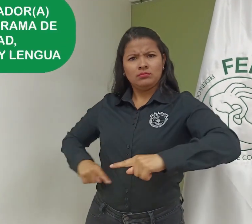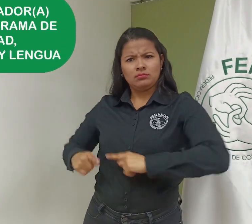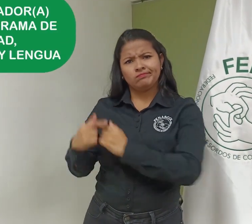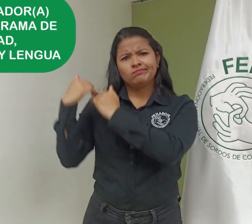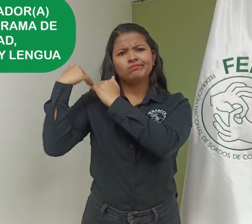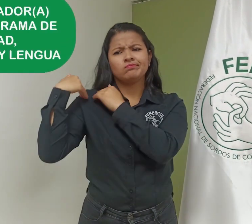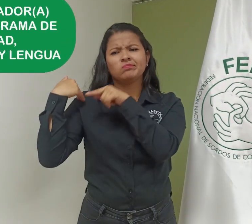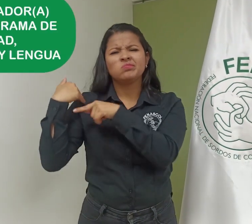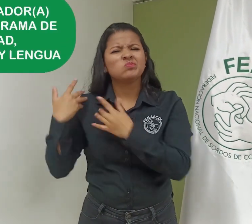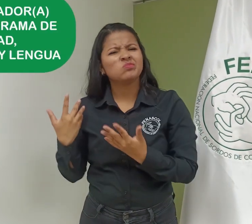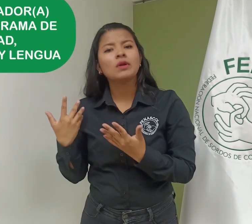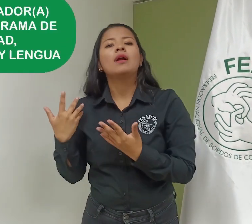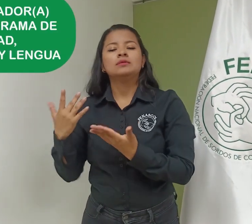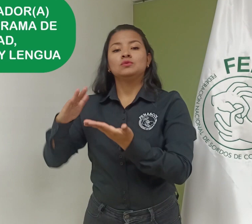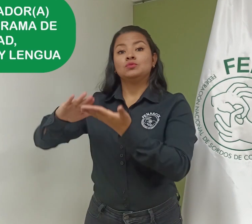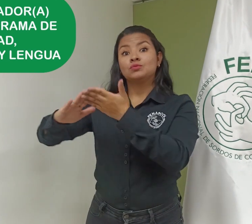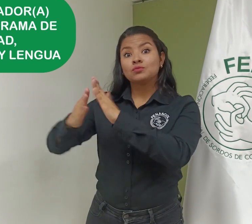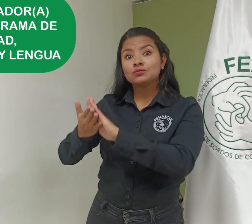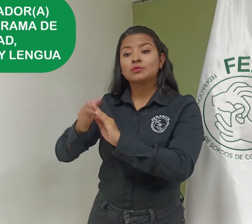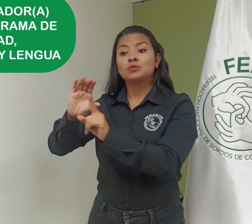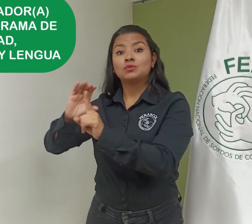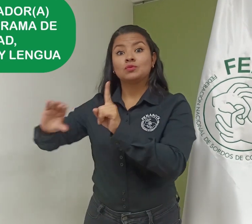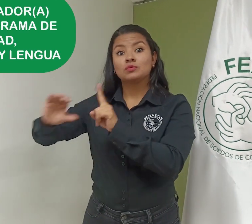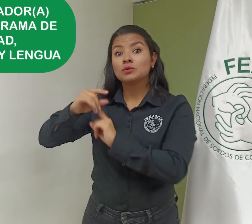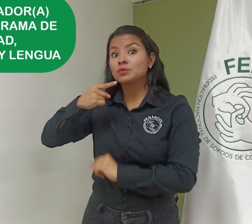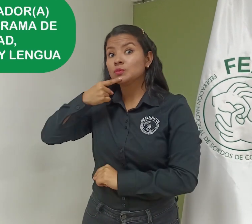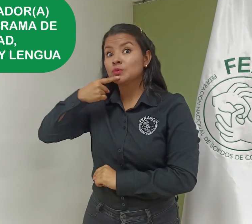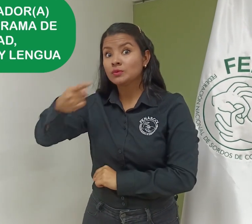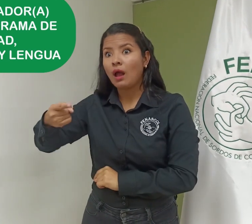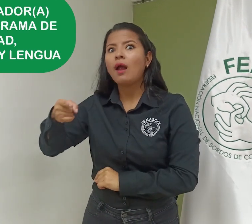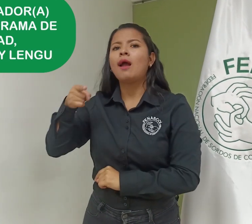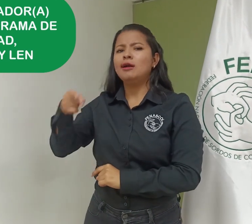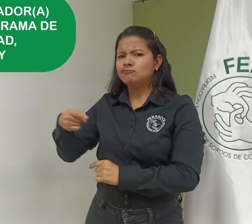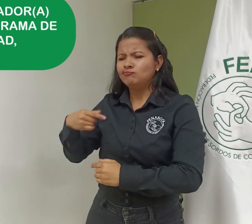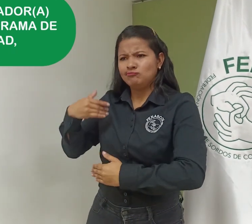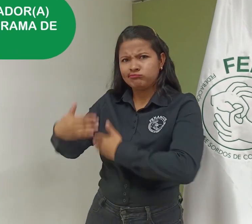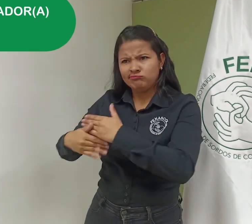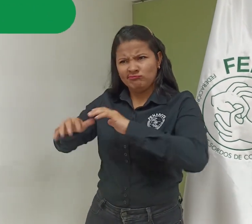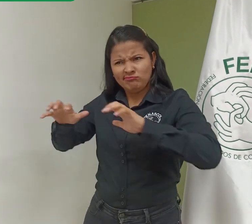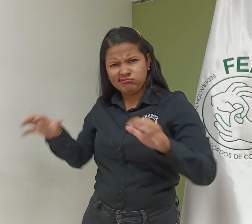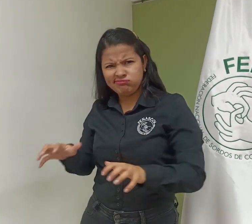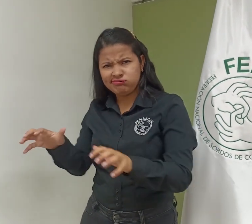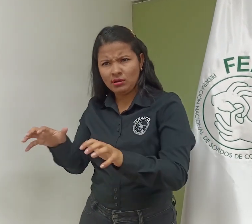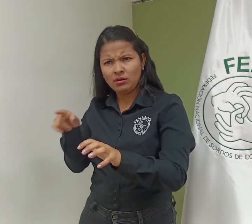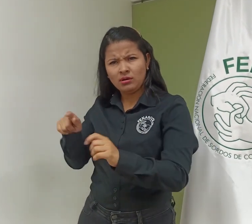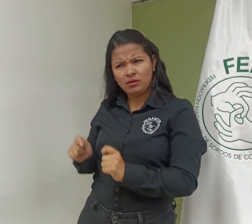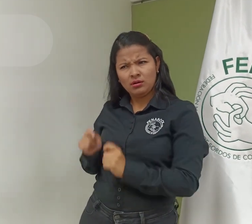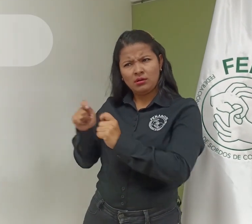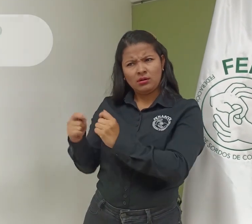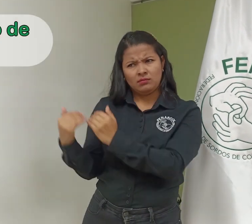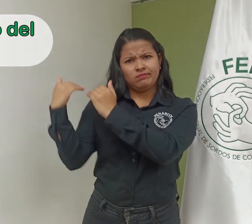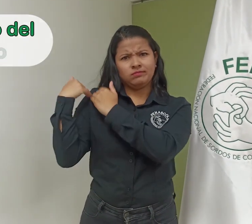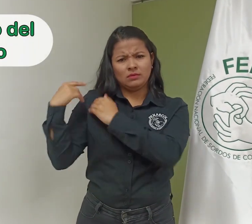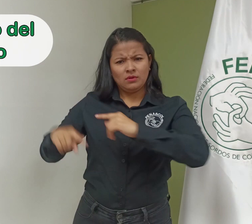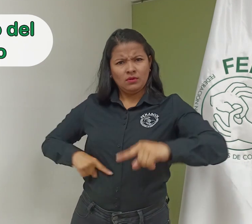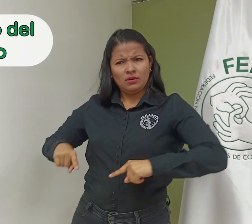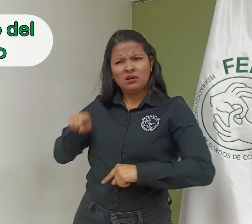la coordinación del programa de comunidad, cultura y lengua. El objetivo del cargo. De manera